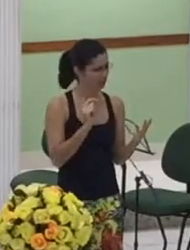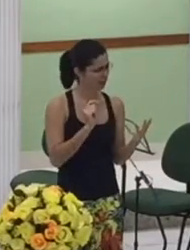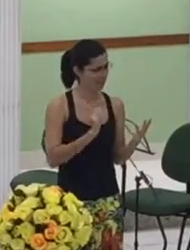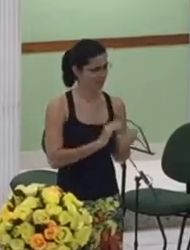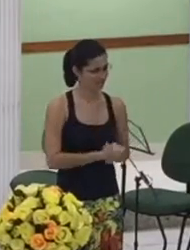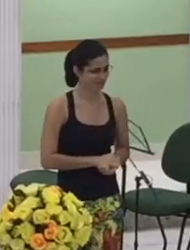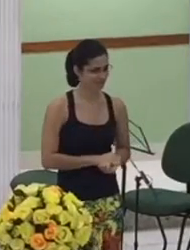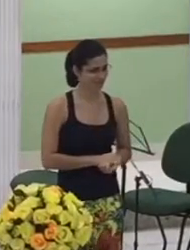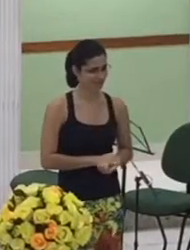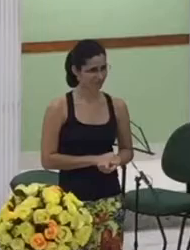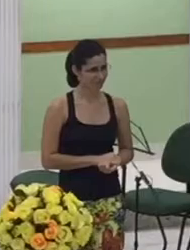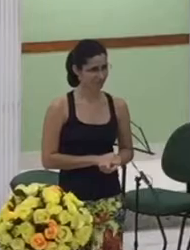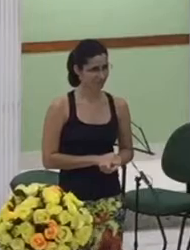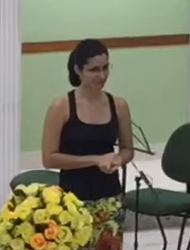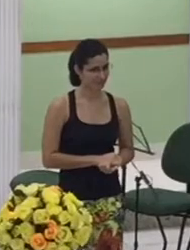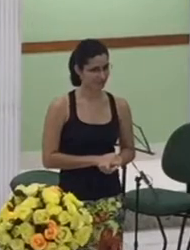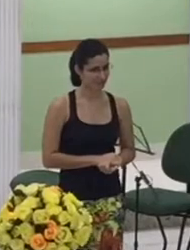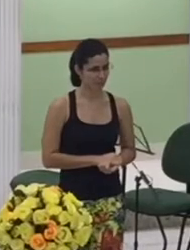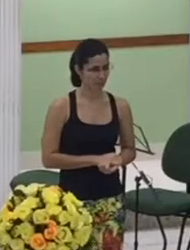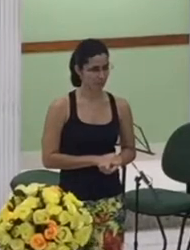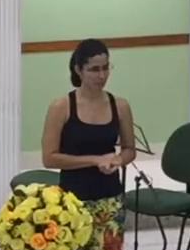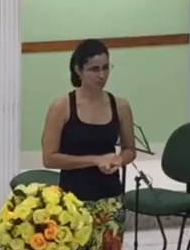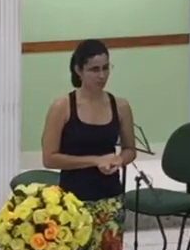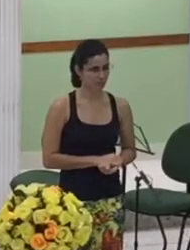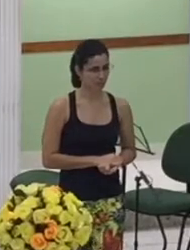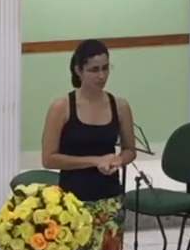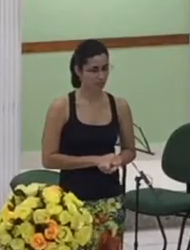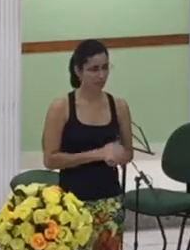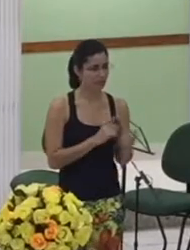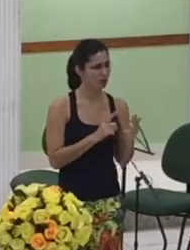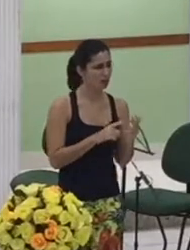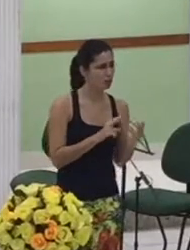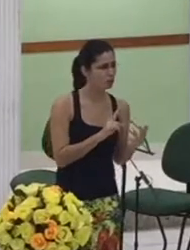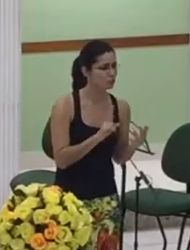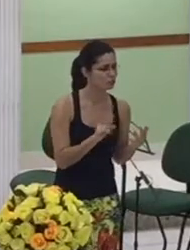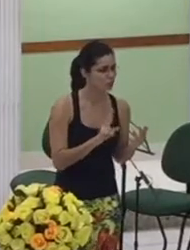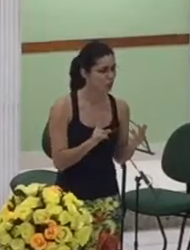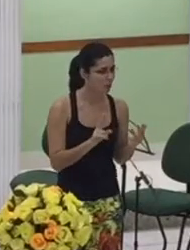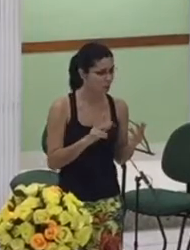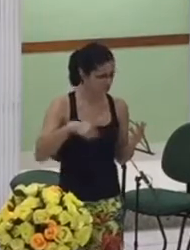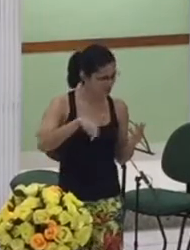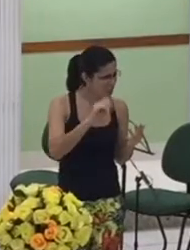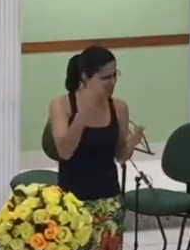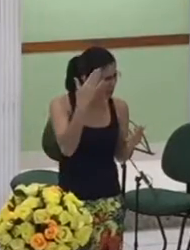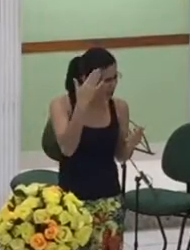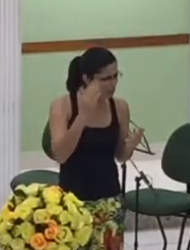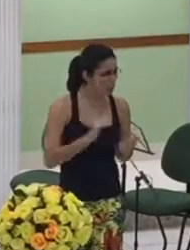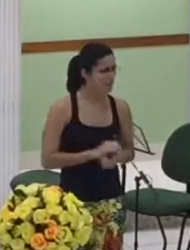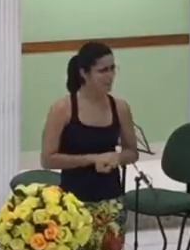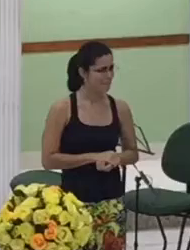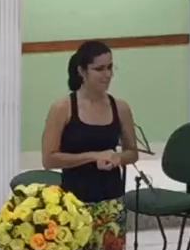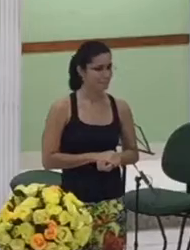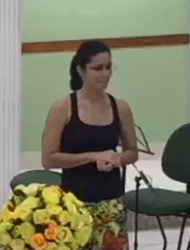que nós sabemos que o nome dela é Betsebra